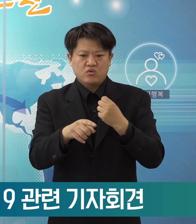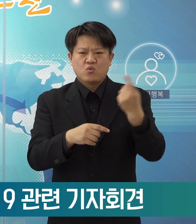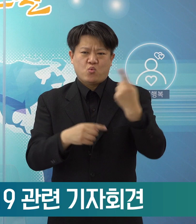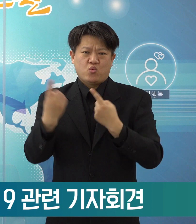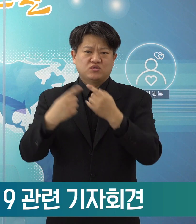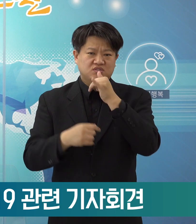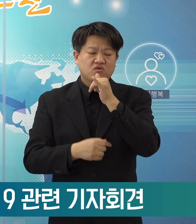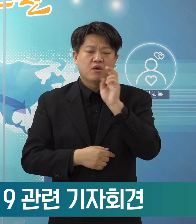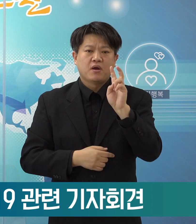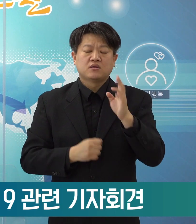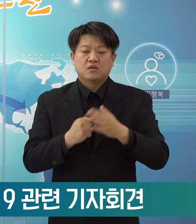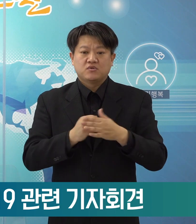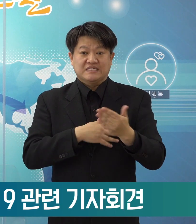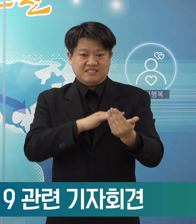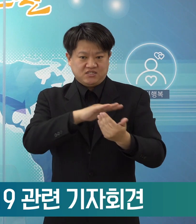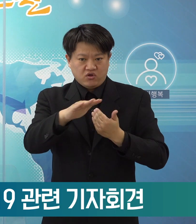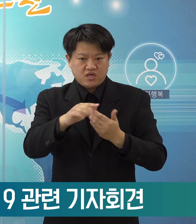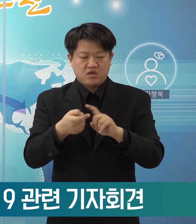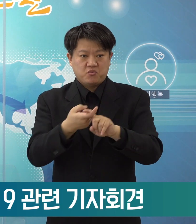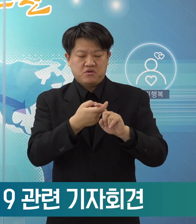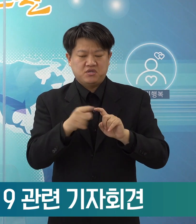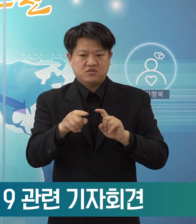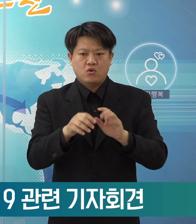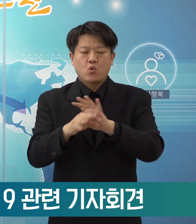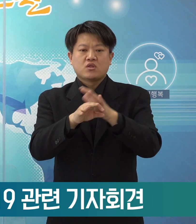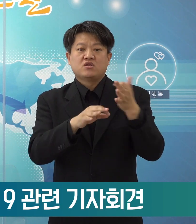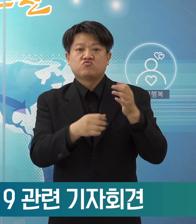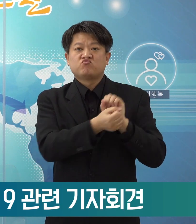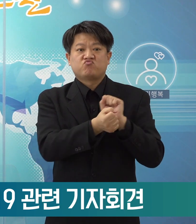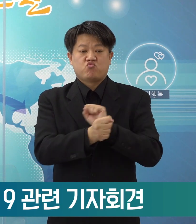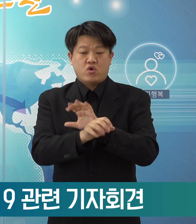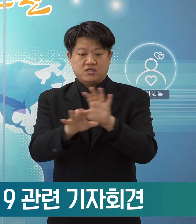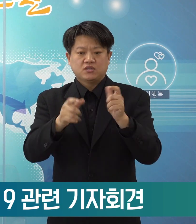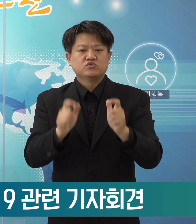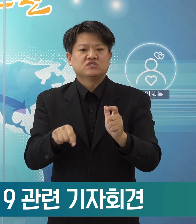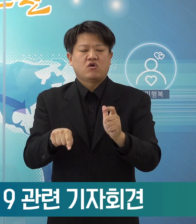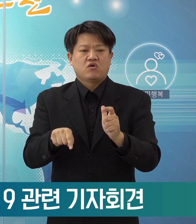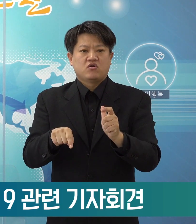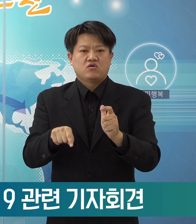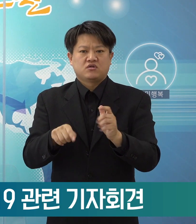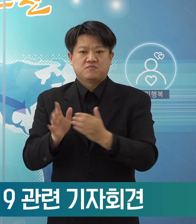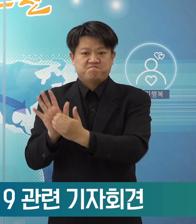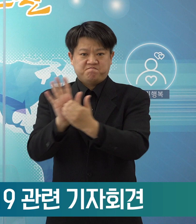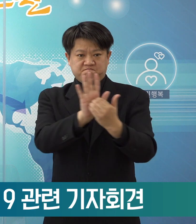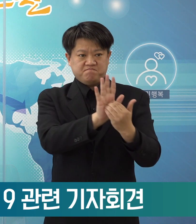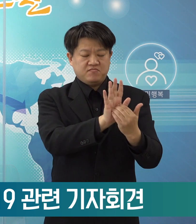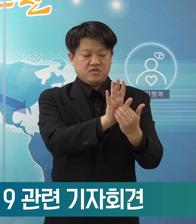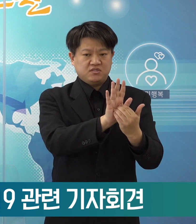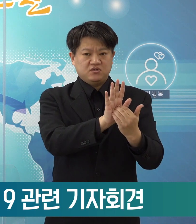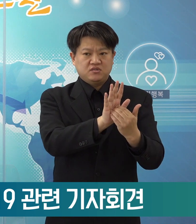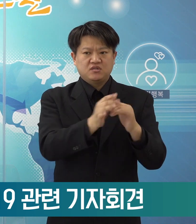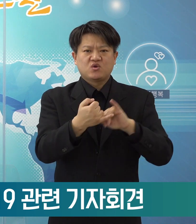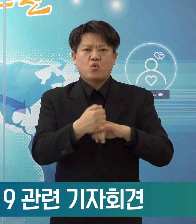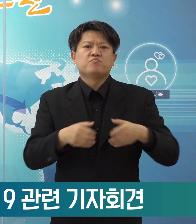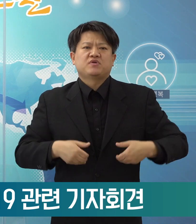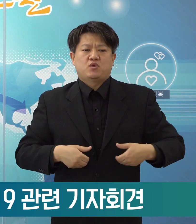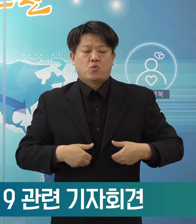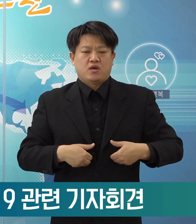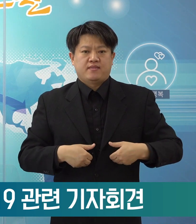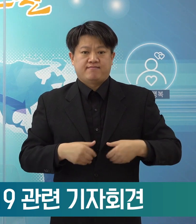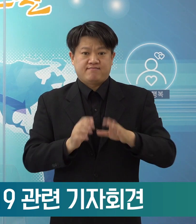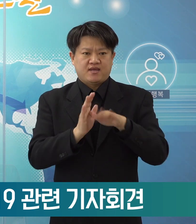사전에 우리 지역의 코로나19 확산을 최대한 저지시키는 것이 꼭 필요한